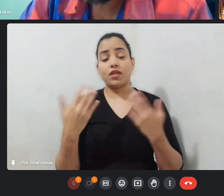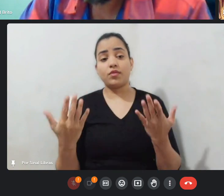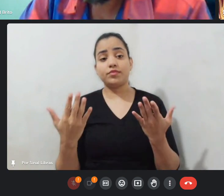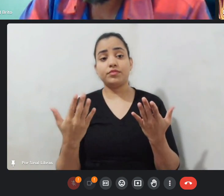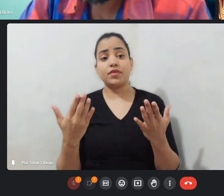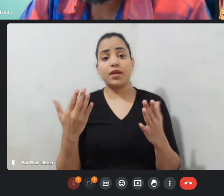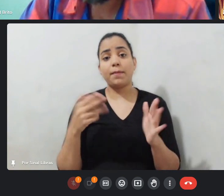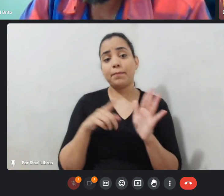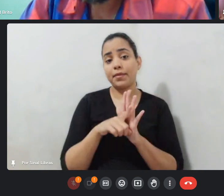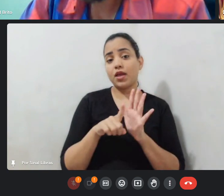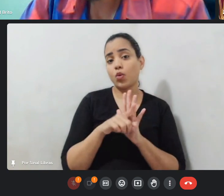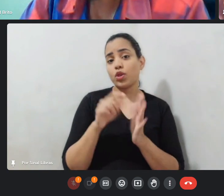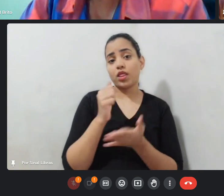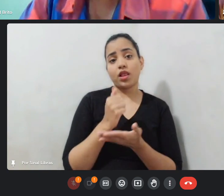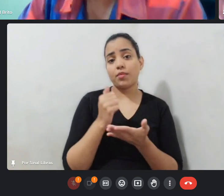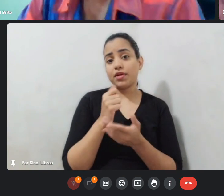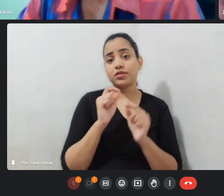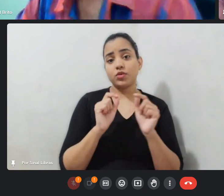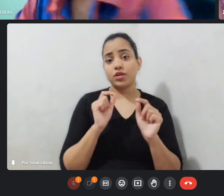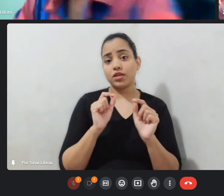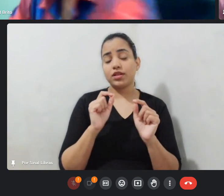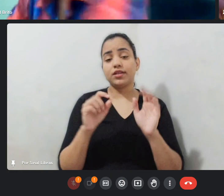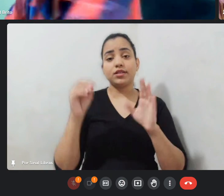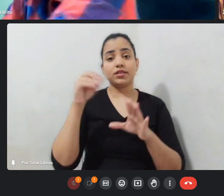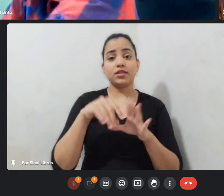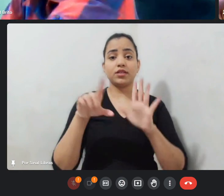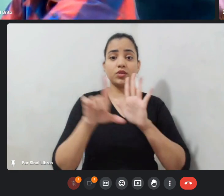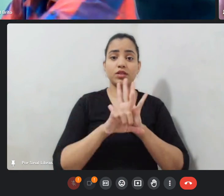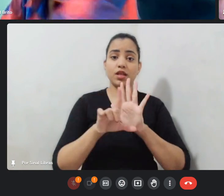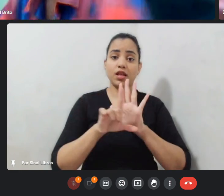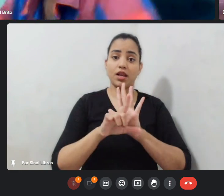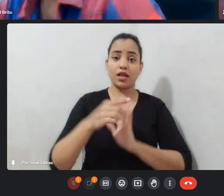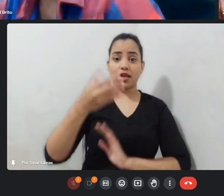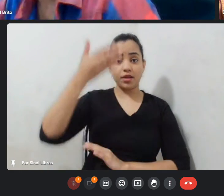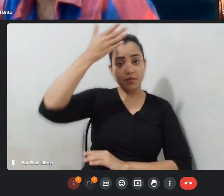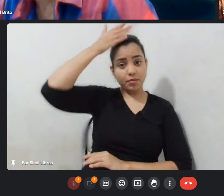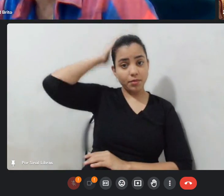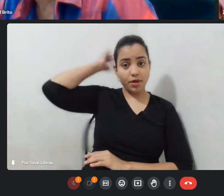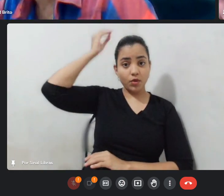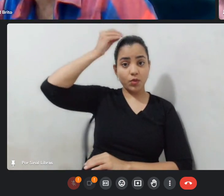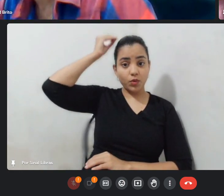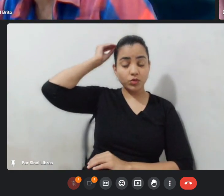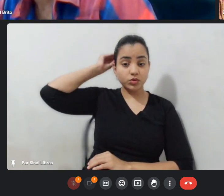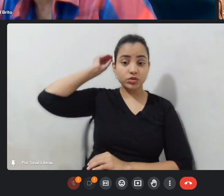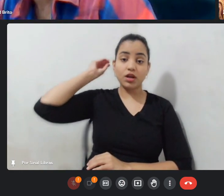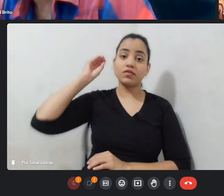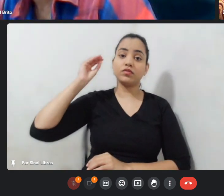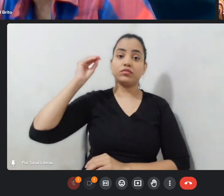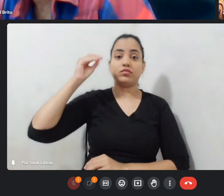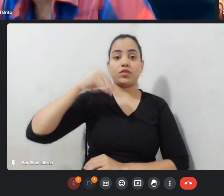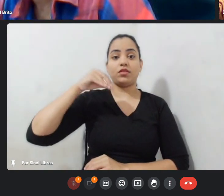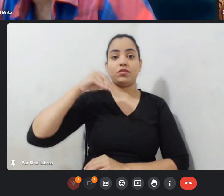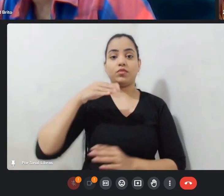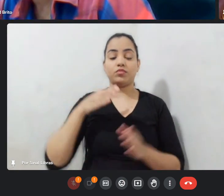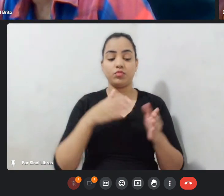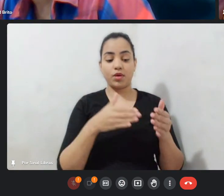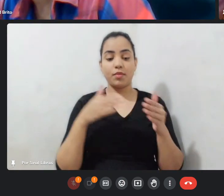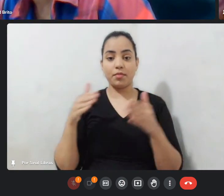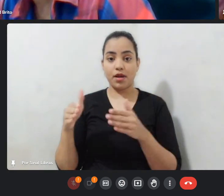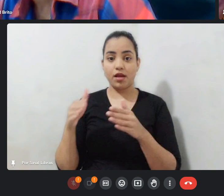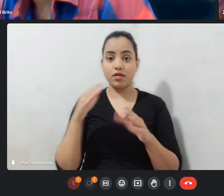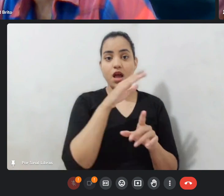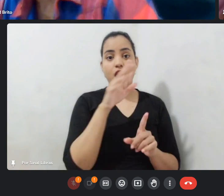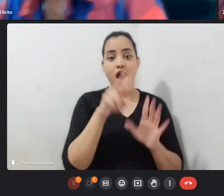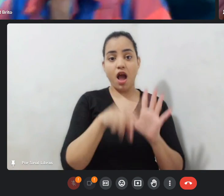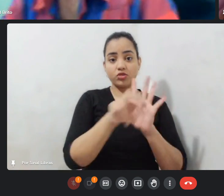dentro da lei Paulo Gustavo dentro desses dois segmentos todo para audiovisual para outras né para as outras